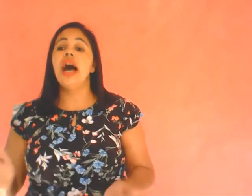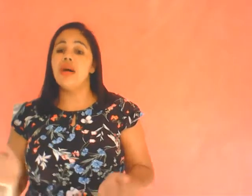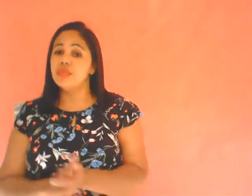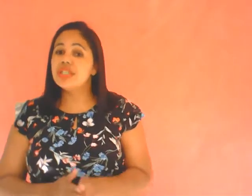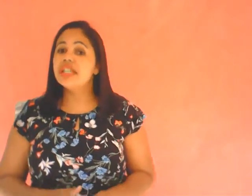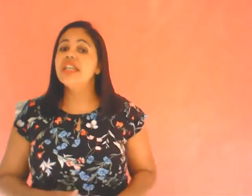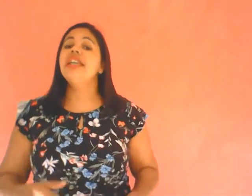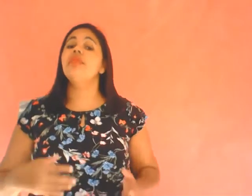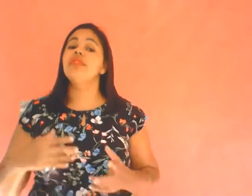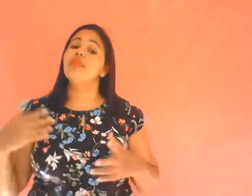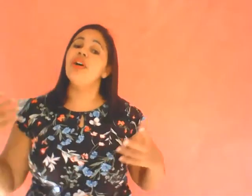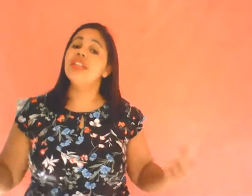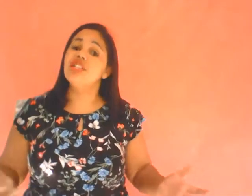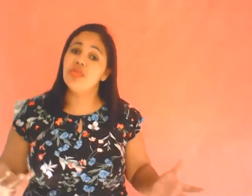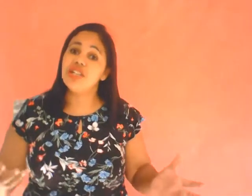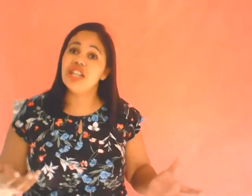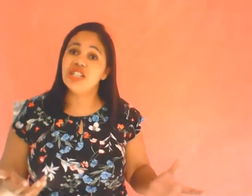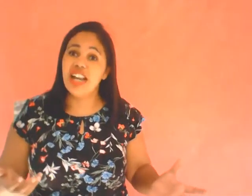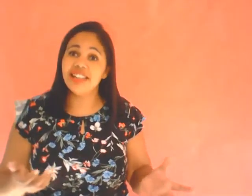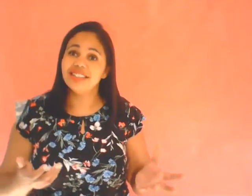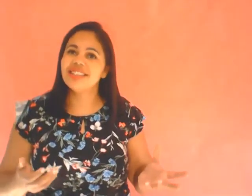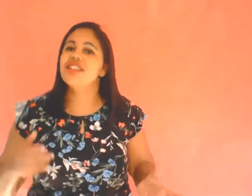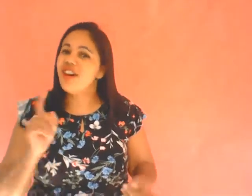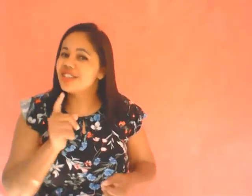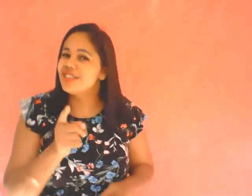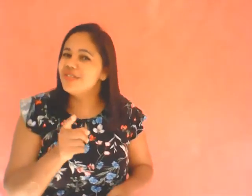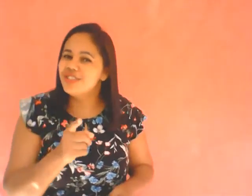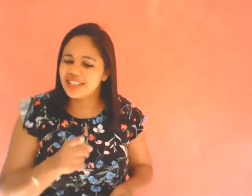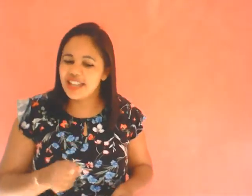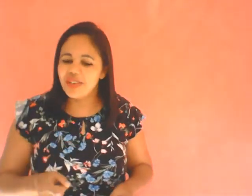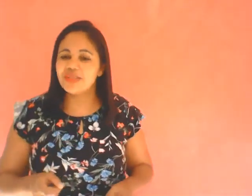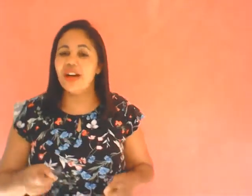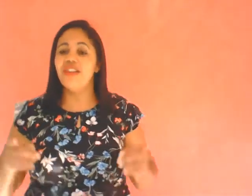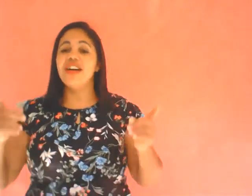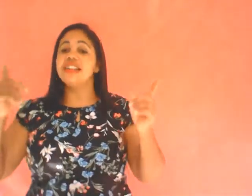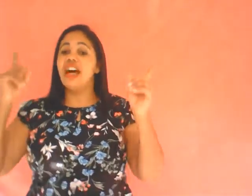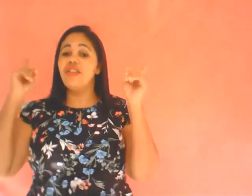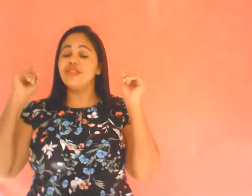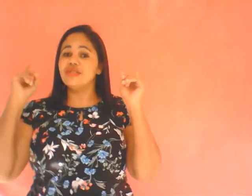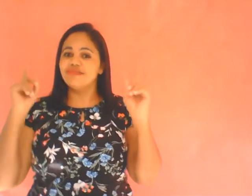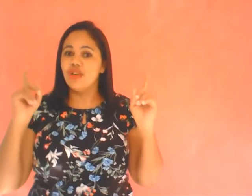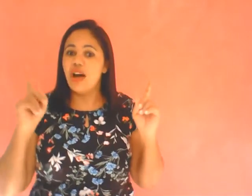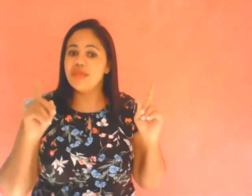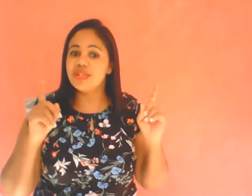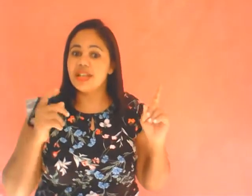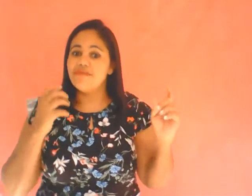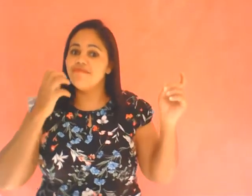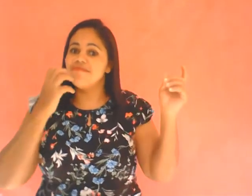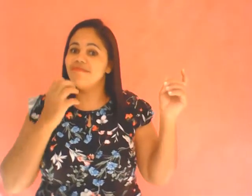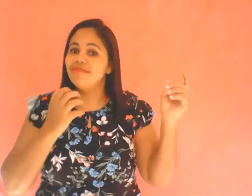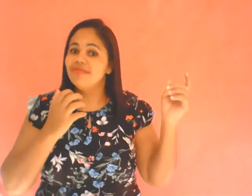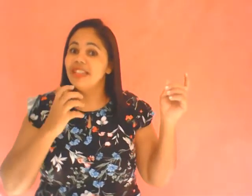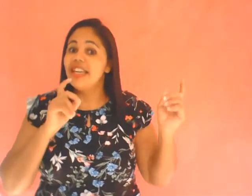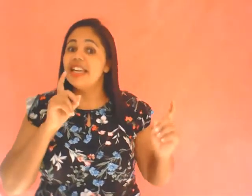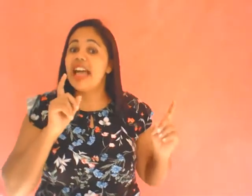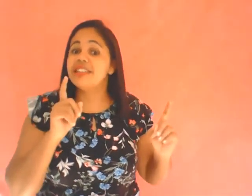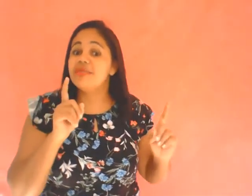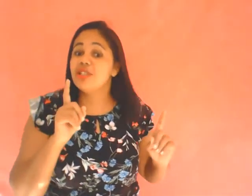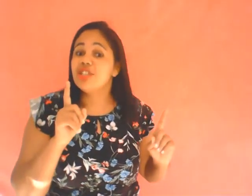musiquinha é muito importante pra gente, né? Vocês gostam de música, hein pessoal? Então, ó a música Criada por tia,